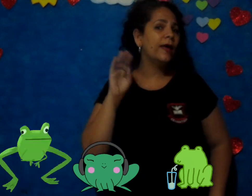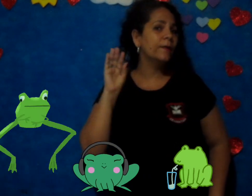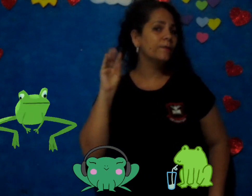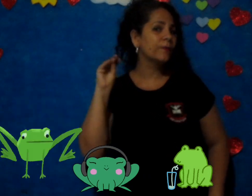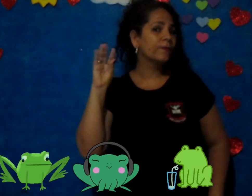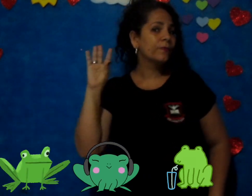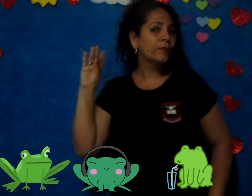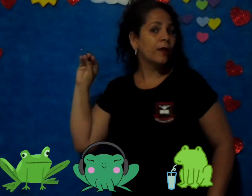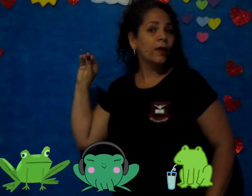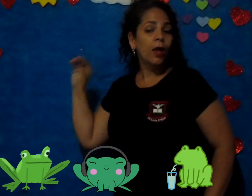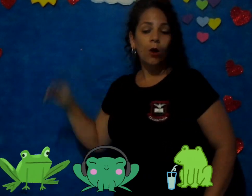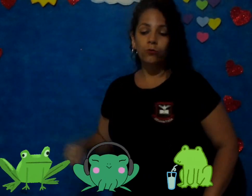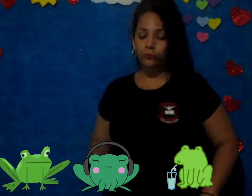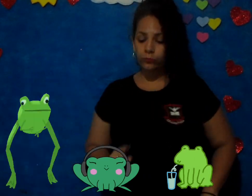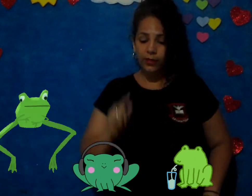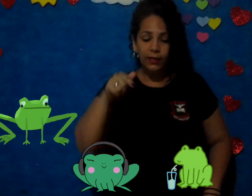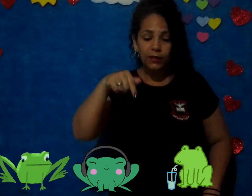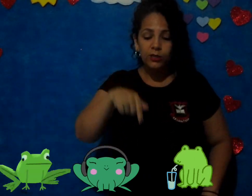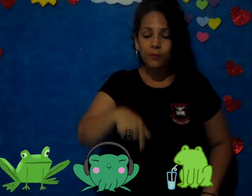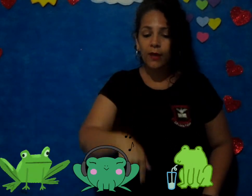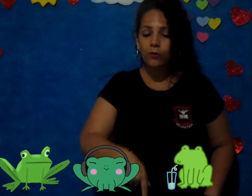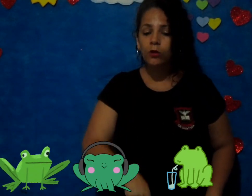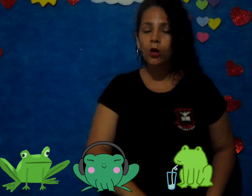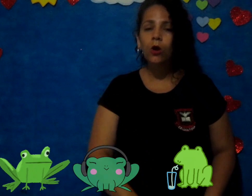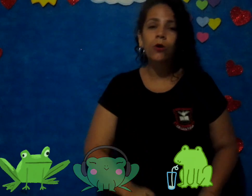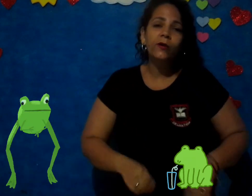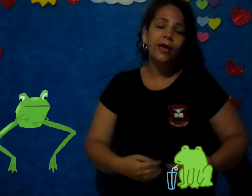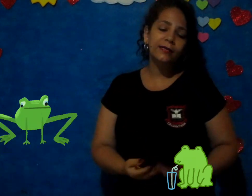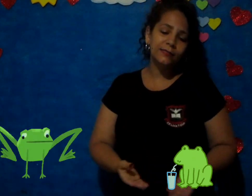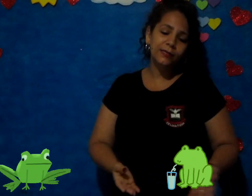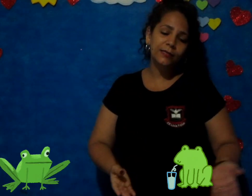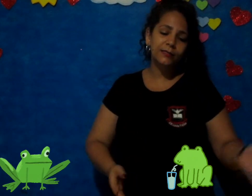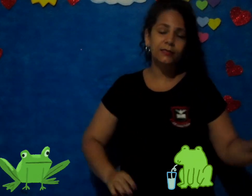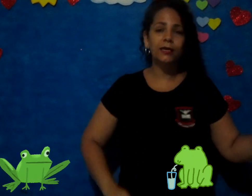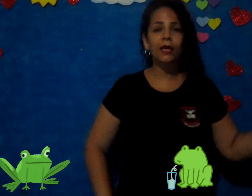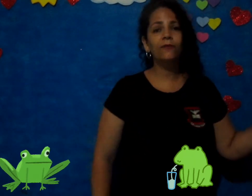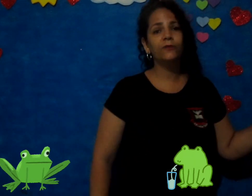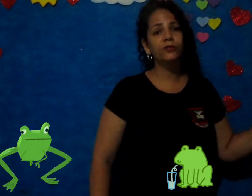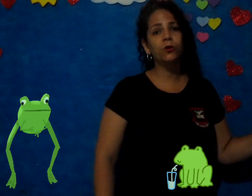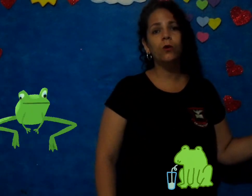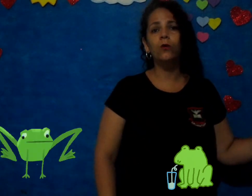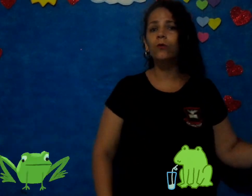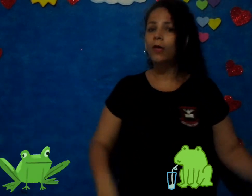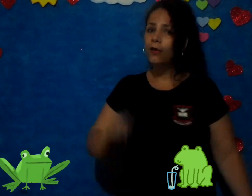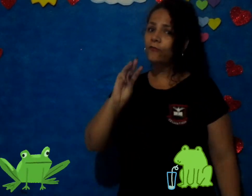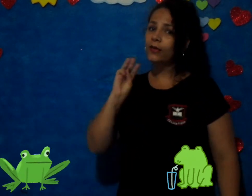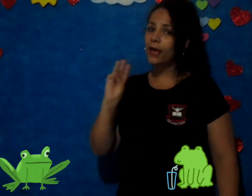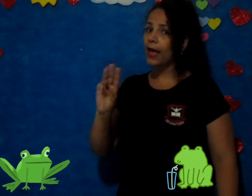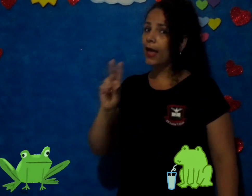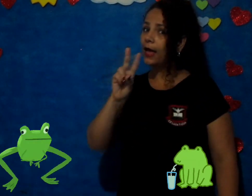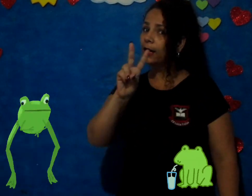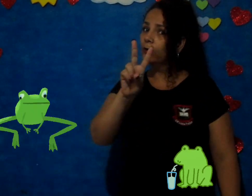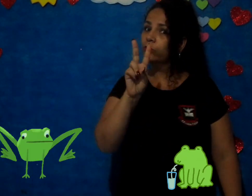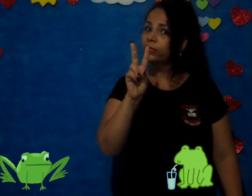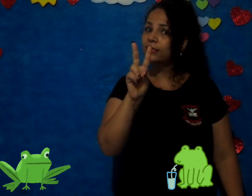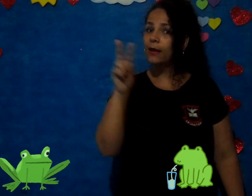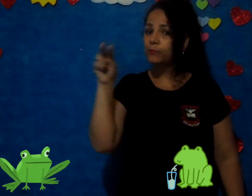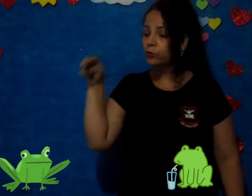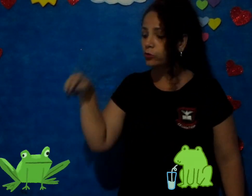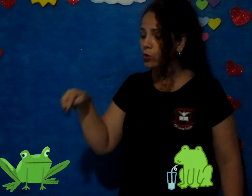Um deles mergulhou e assim se refrescou Ficaram dois sapos no